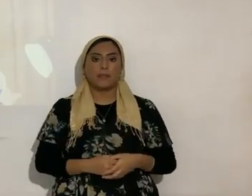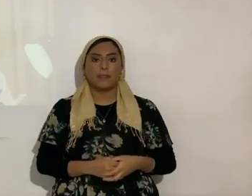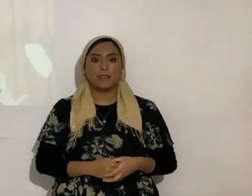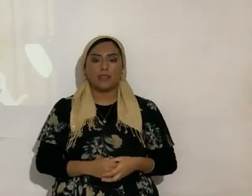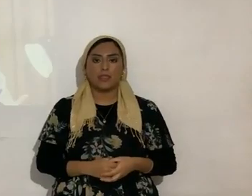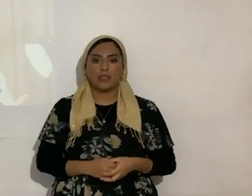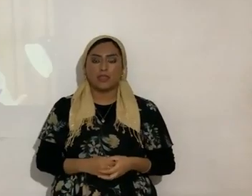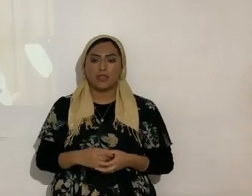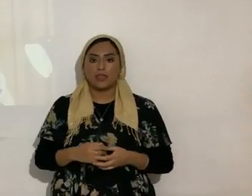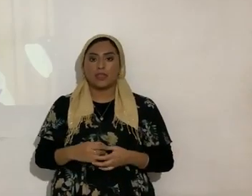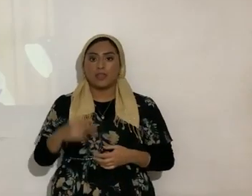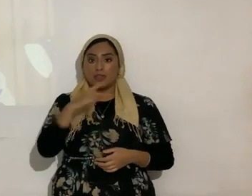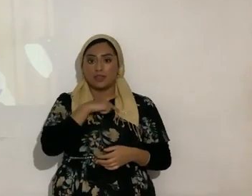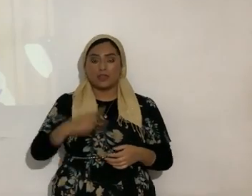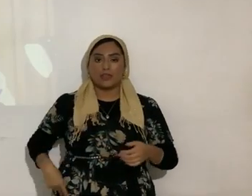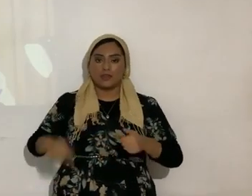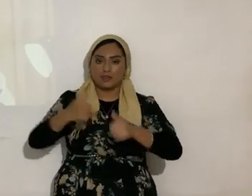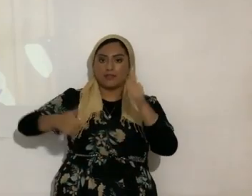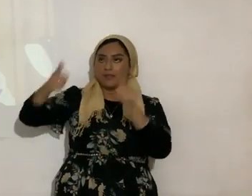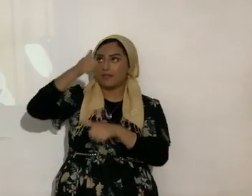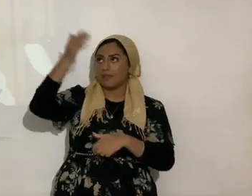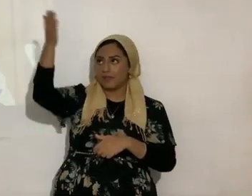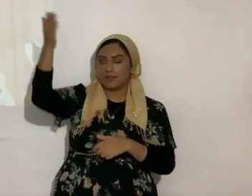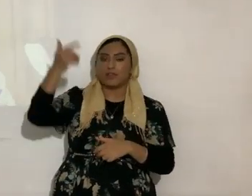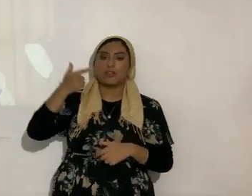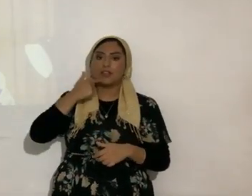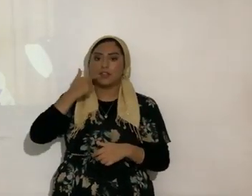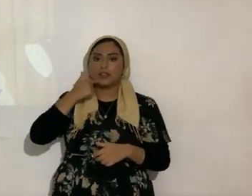rey de reyes dijo no he venido para ser servido sino para servir